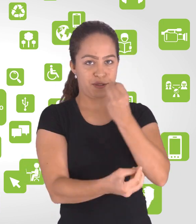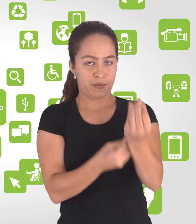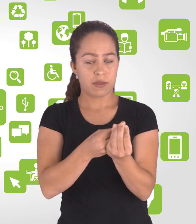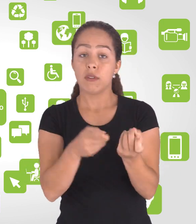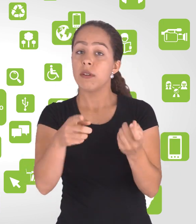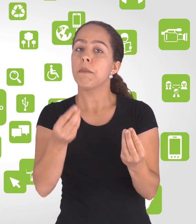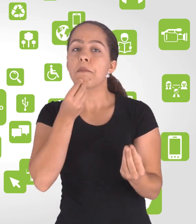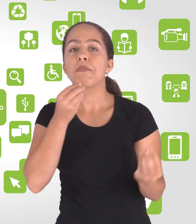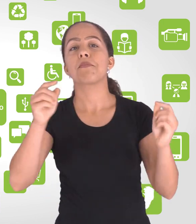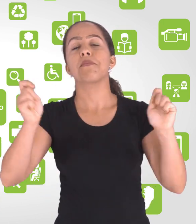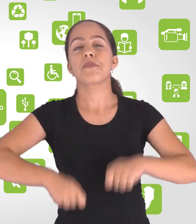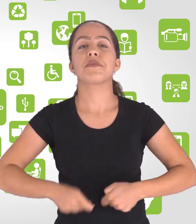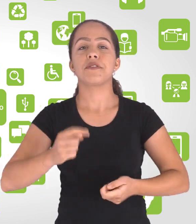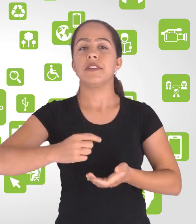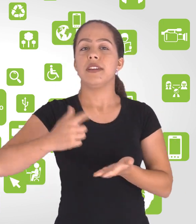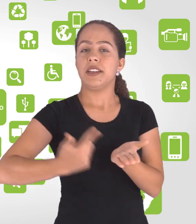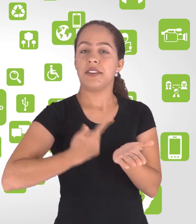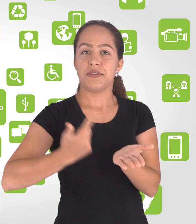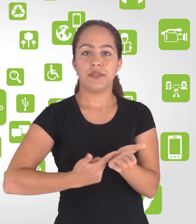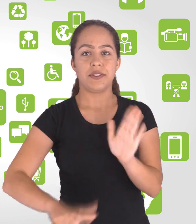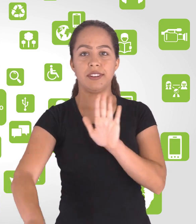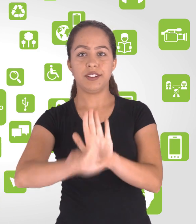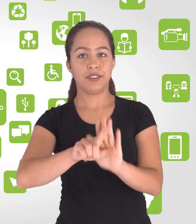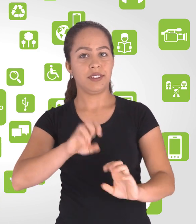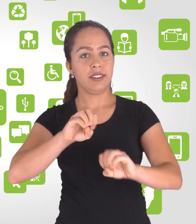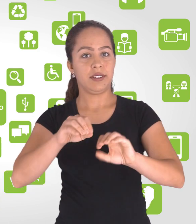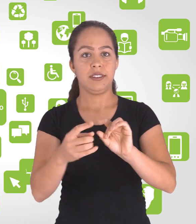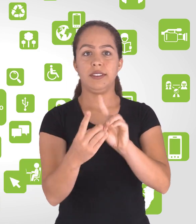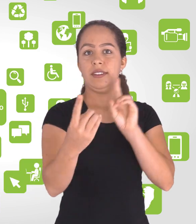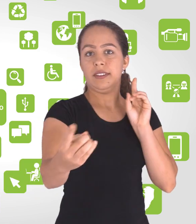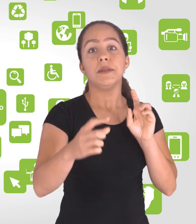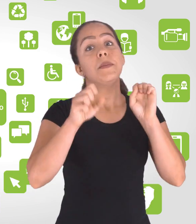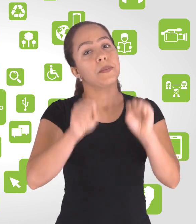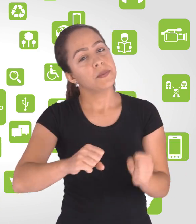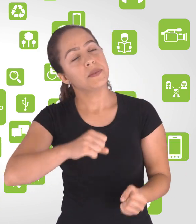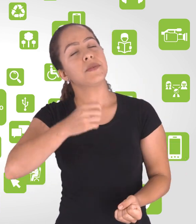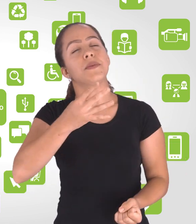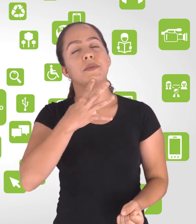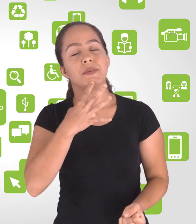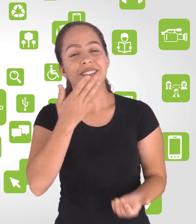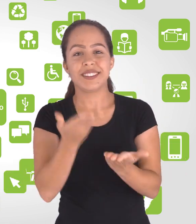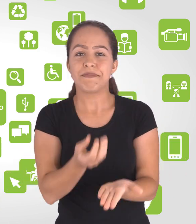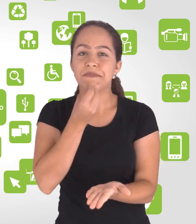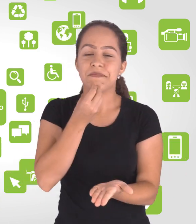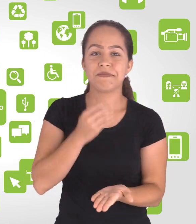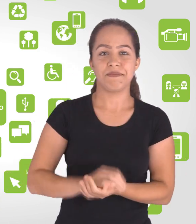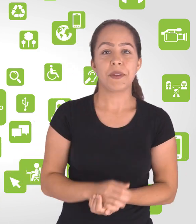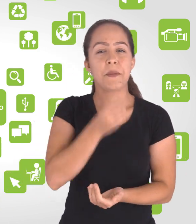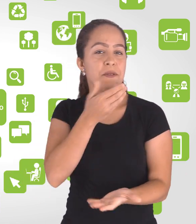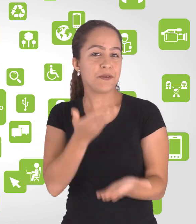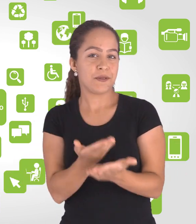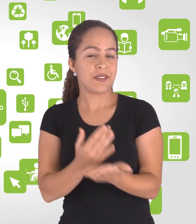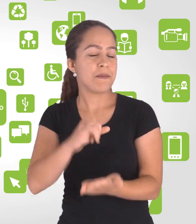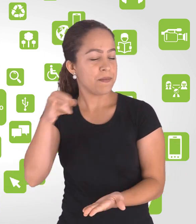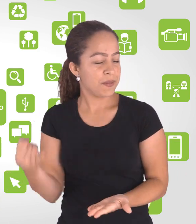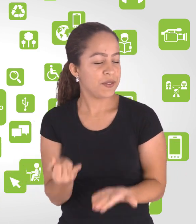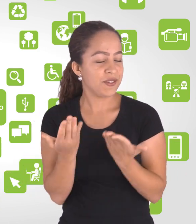já pode ler o livro de legislação da EAD e conhecer estes documentos legais. Bons estudos, sucesso na sua empreitada.